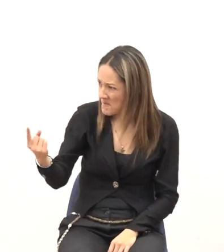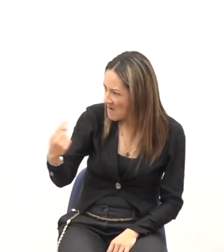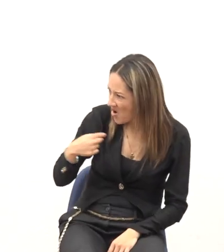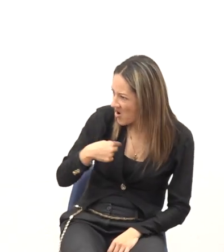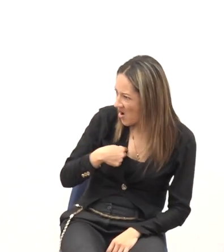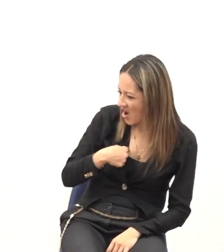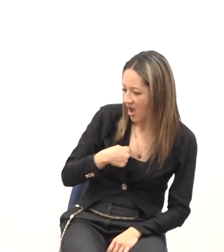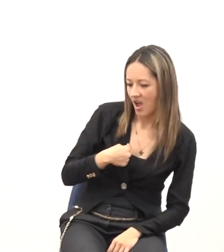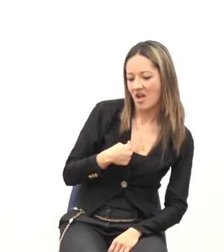bautizar